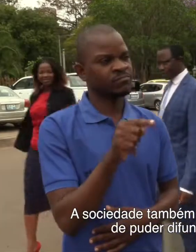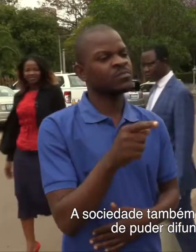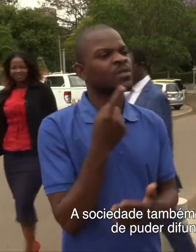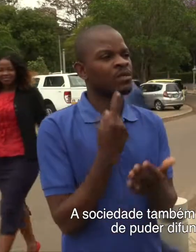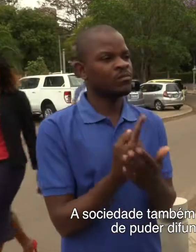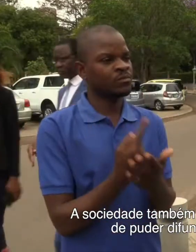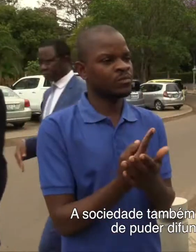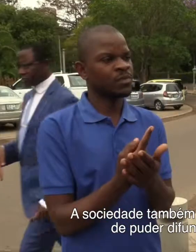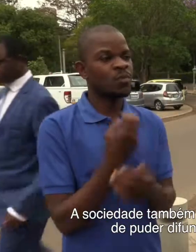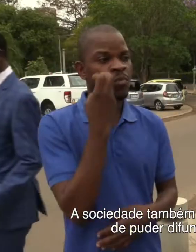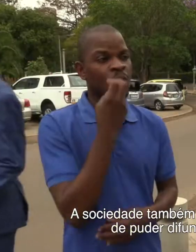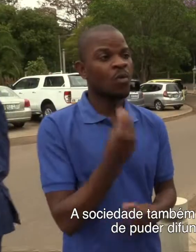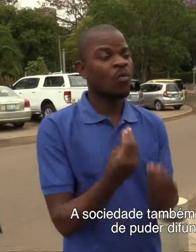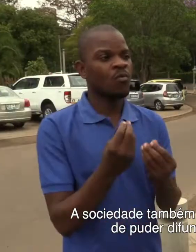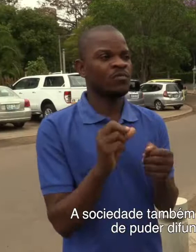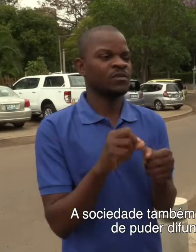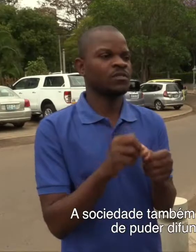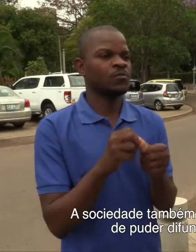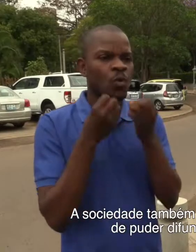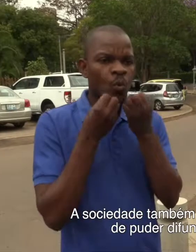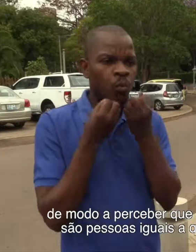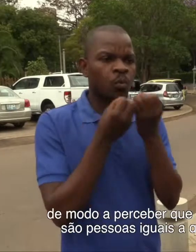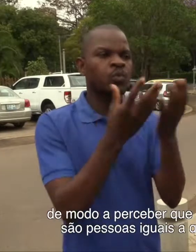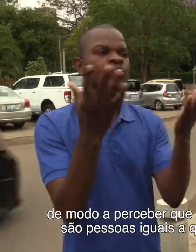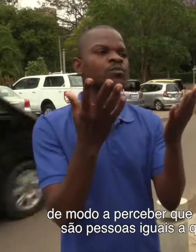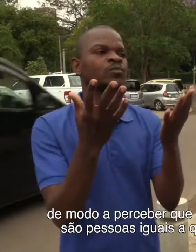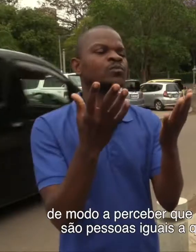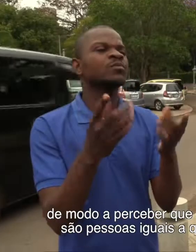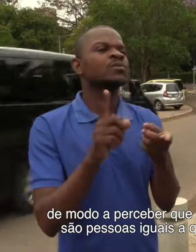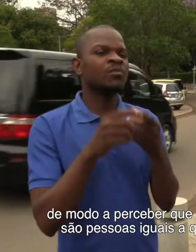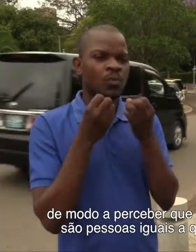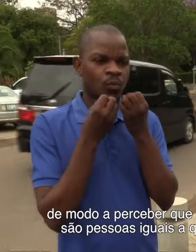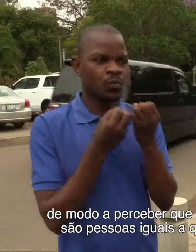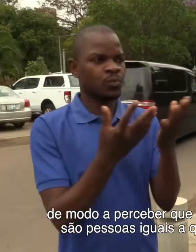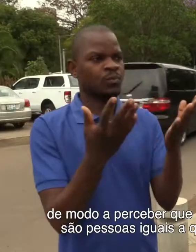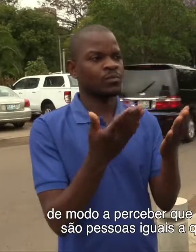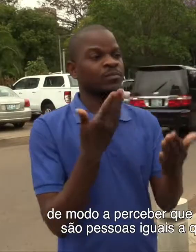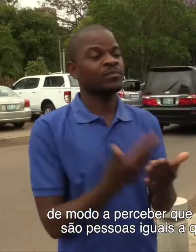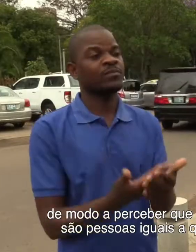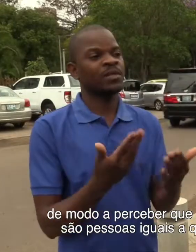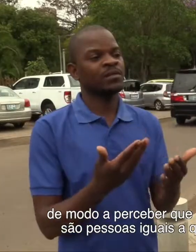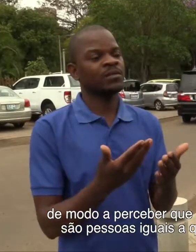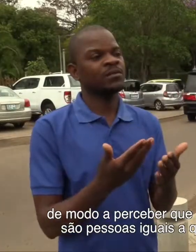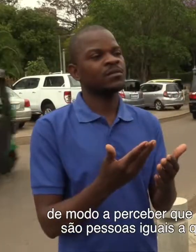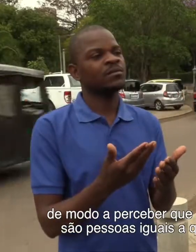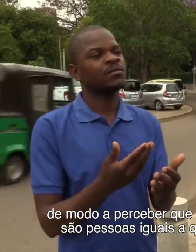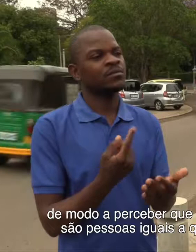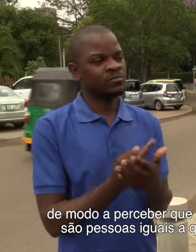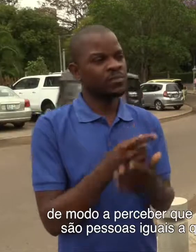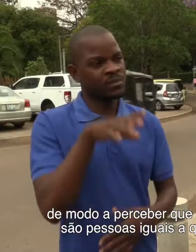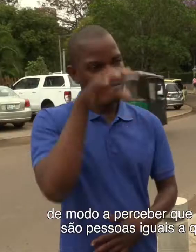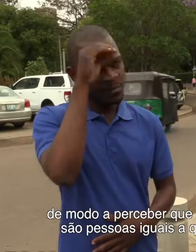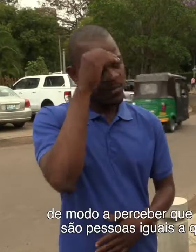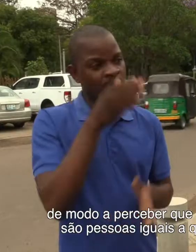mecanismos de poder difundir informação, emitir informação de modo a perceber que as